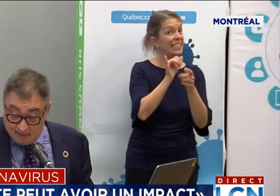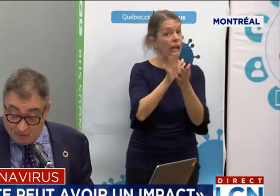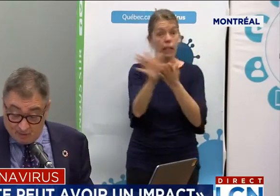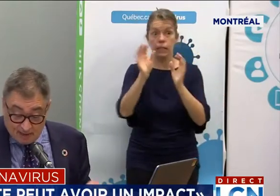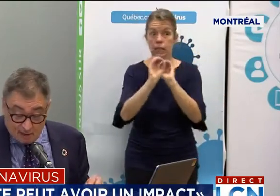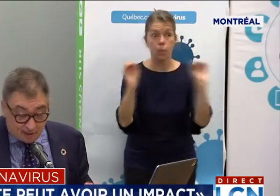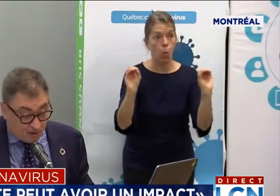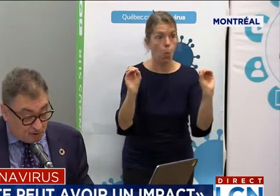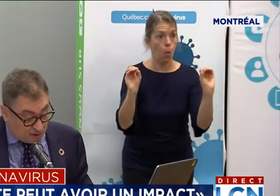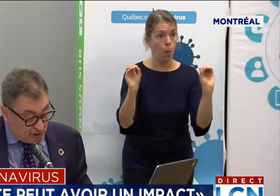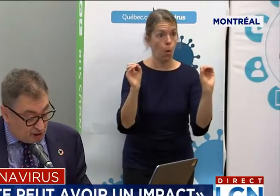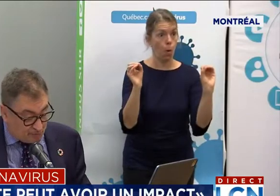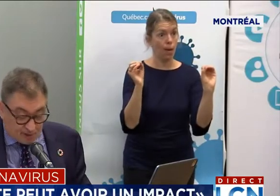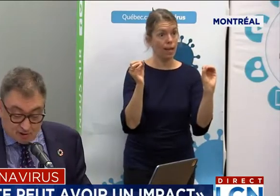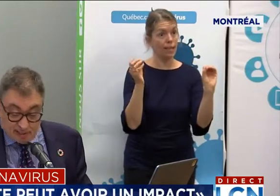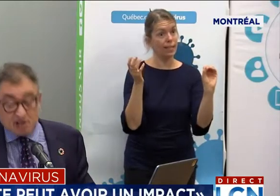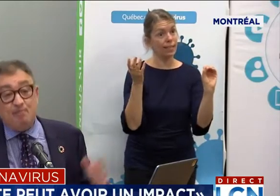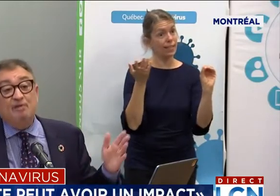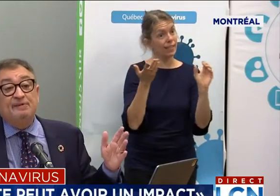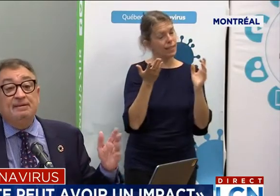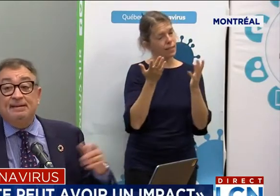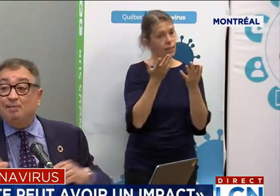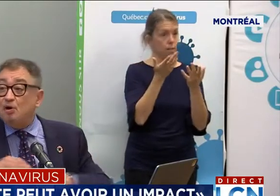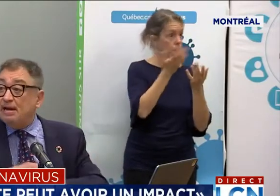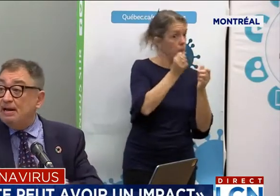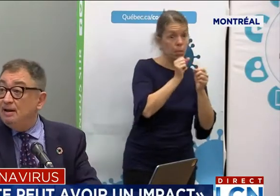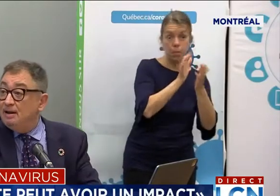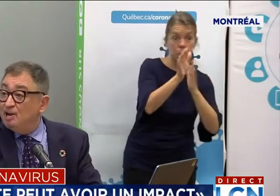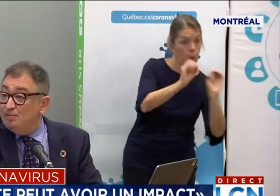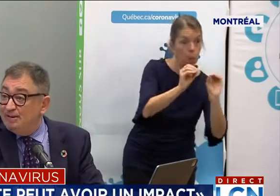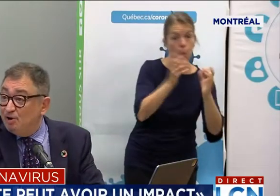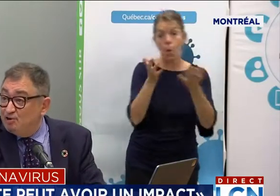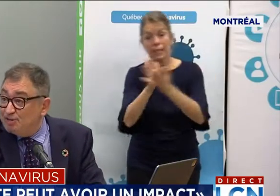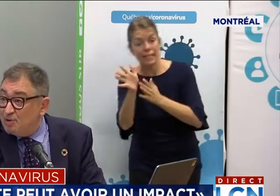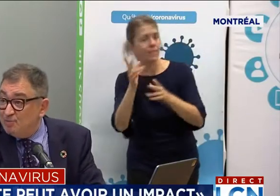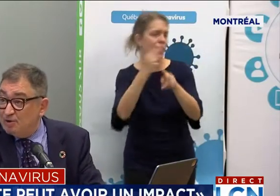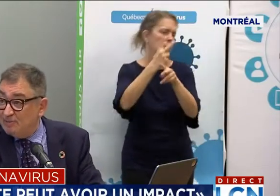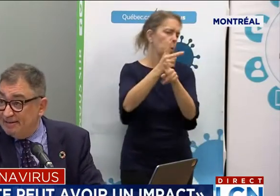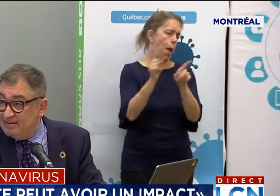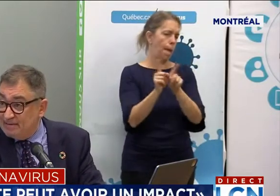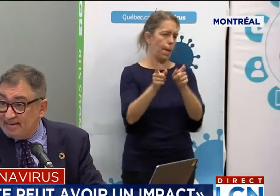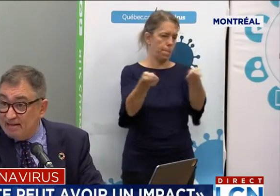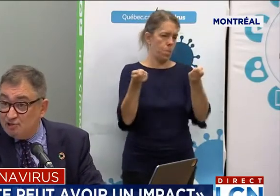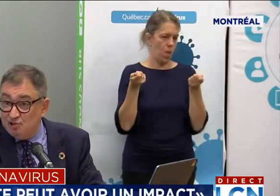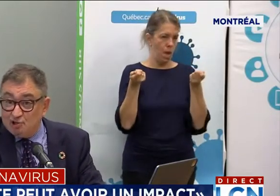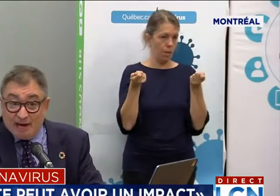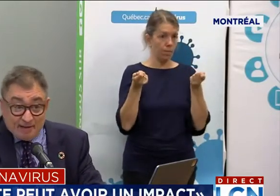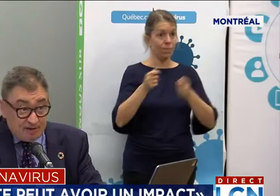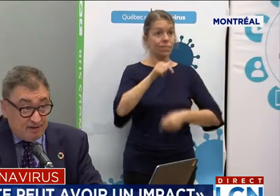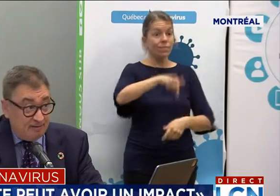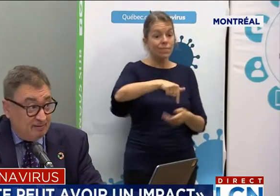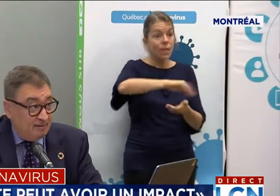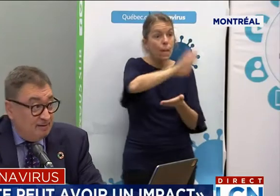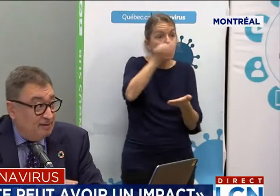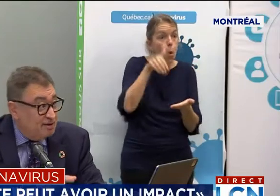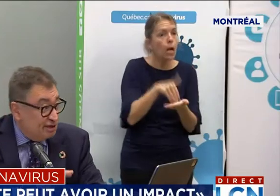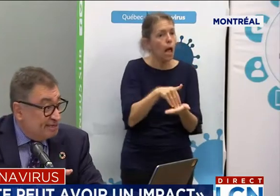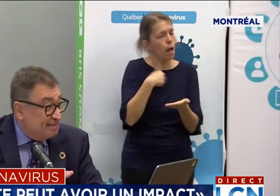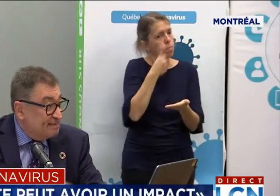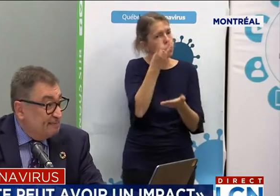Je vais terminer mon allocution. Je sais que je prends du temps, j'en profite d'être à Montréal, puis d'avoir l'auditoire pour répéter des messages. Je radote,